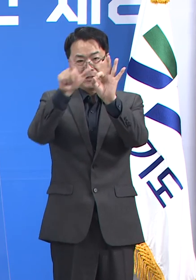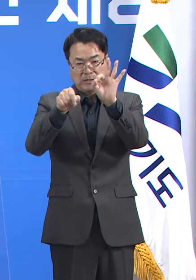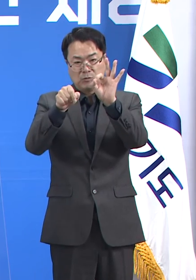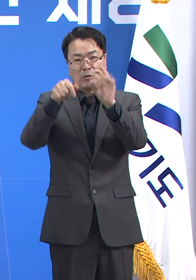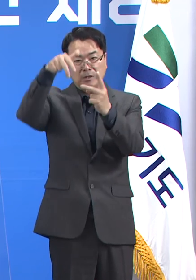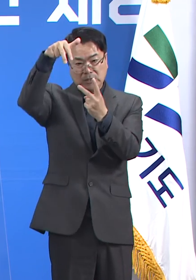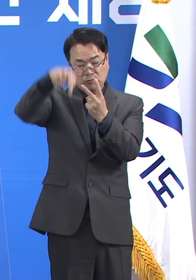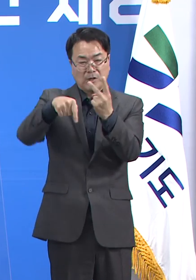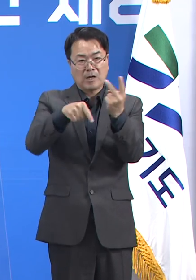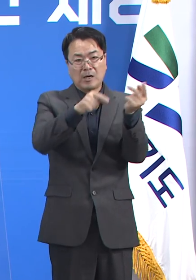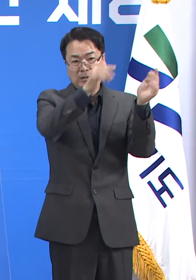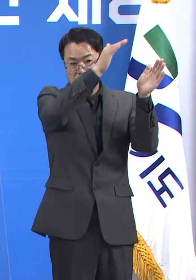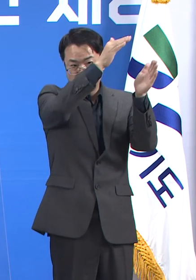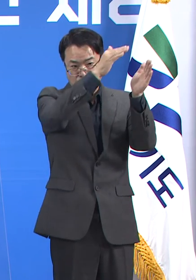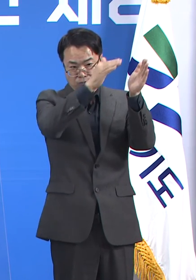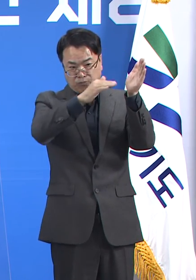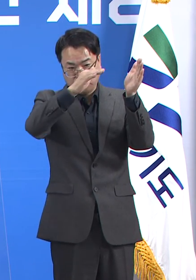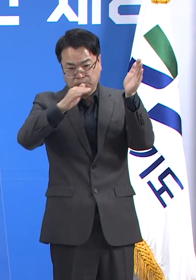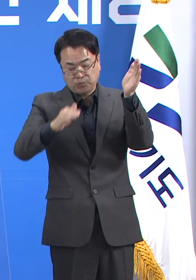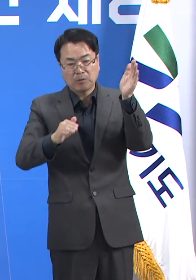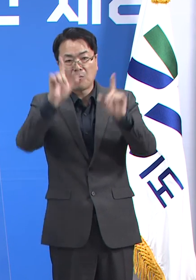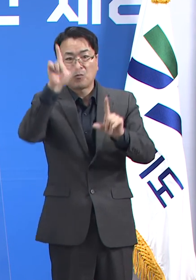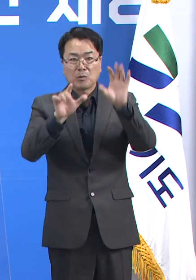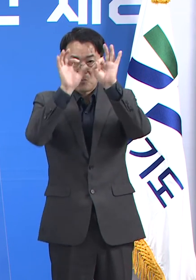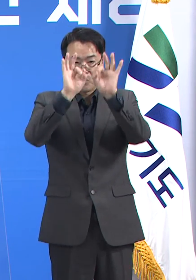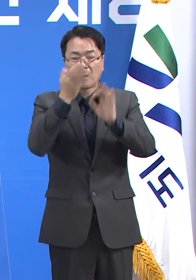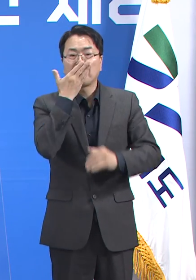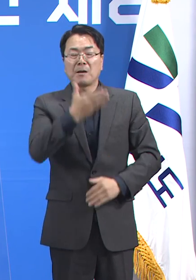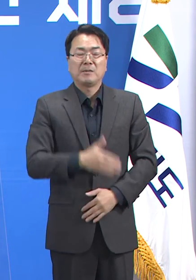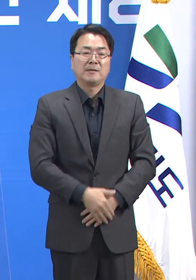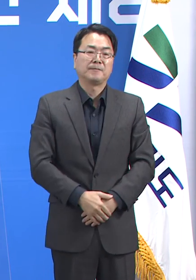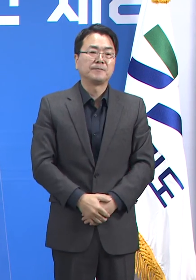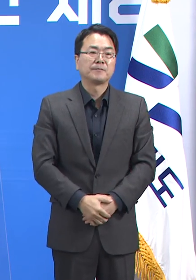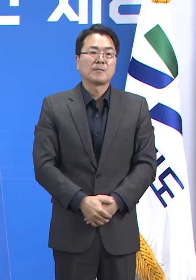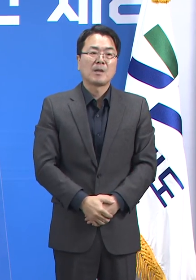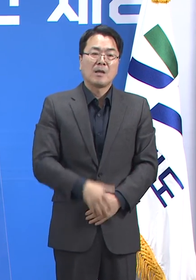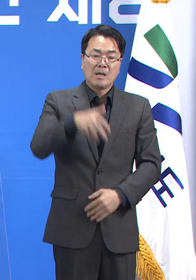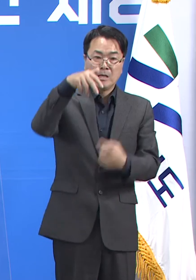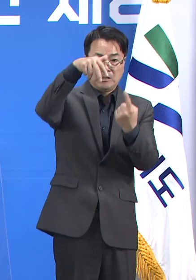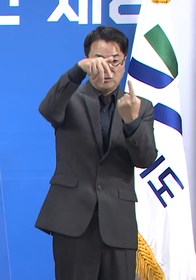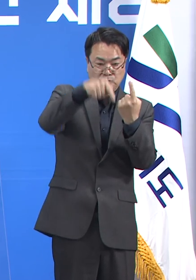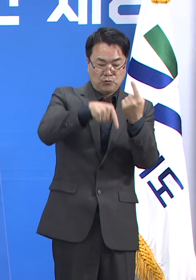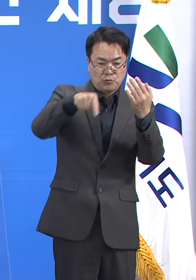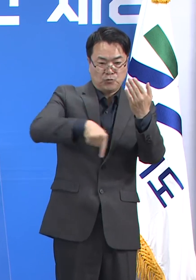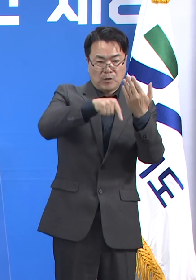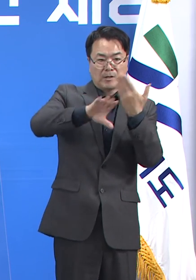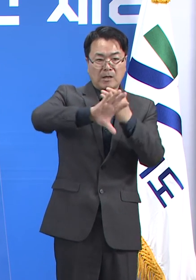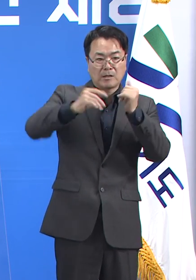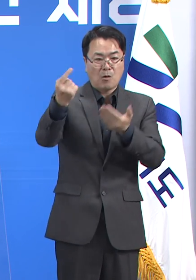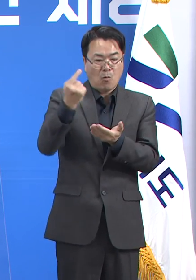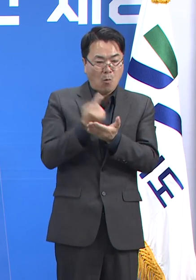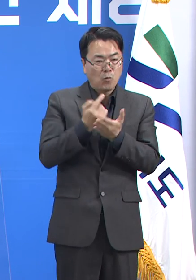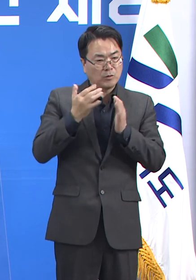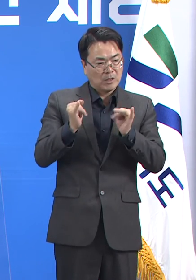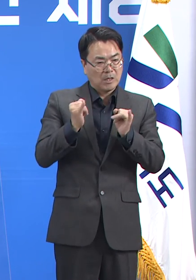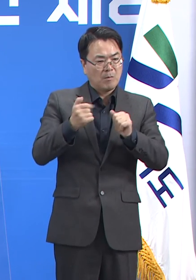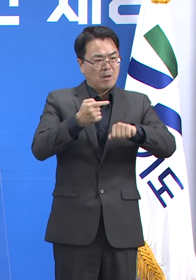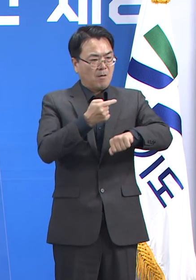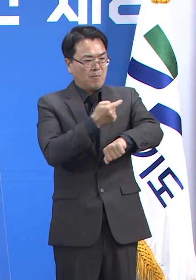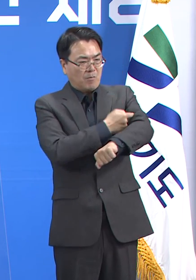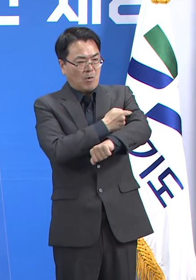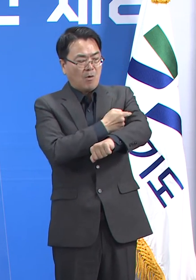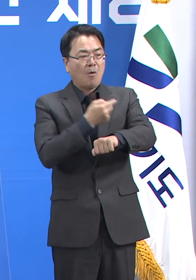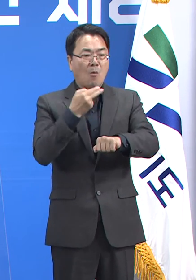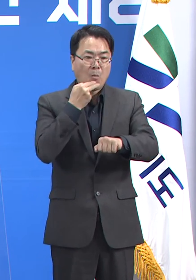확인되었습니다. 주간 외국인 확진자 통한 800명 이상으로 여전히 도내 신규 확진자의 20% 이상을 차지하고